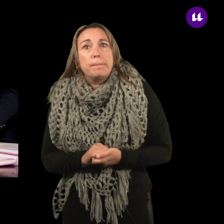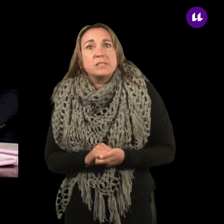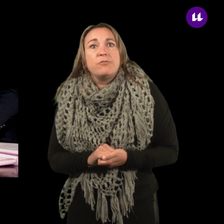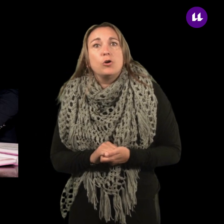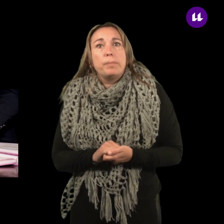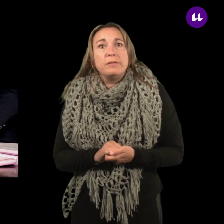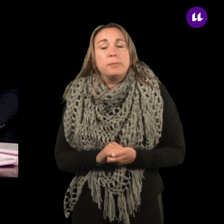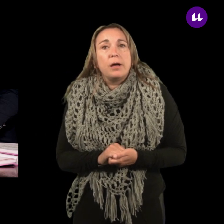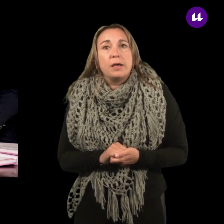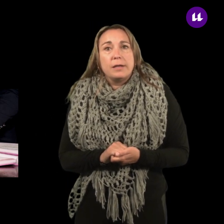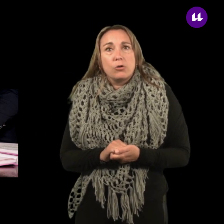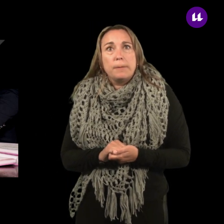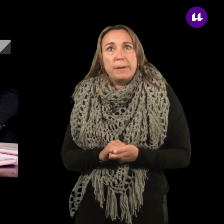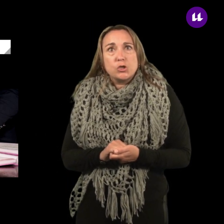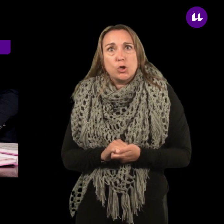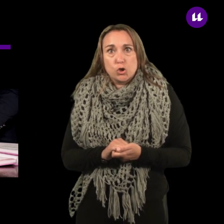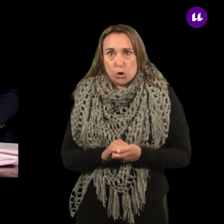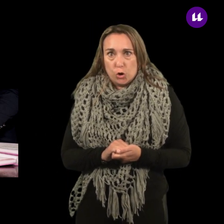específicos principales en estos espacios son